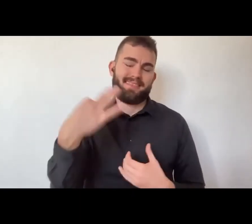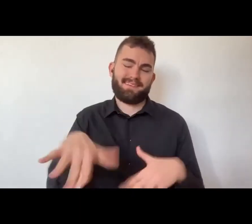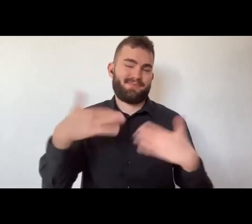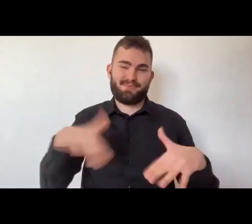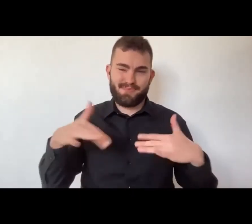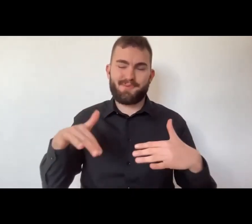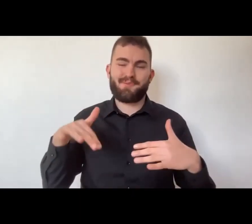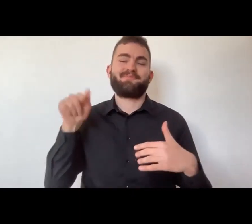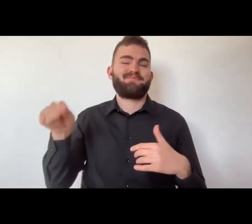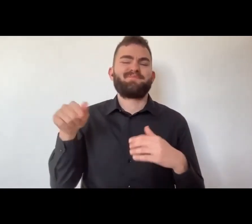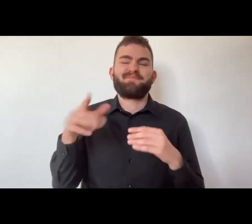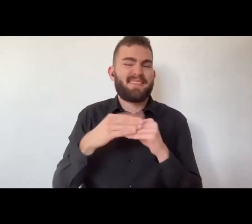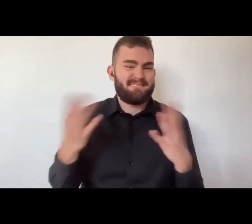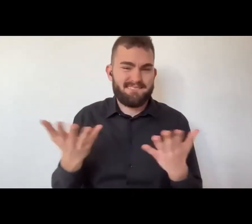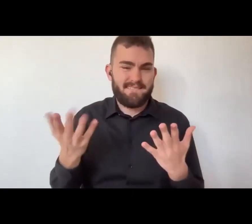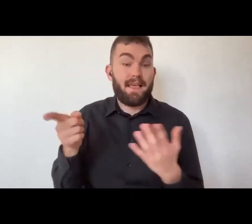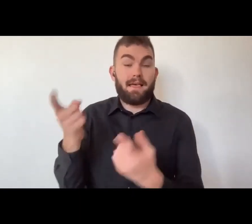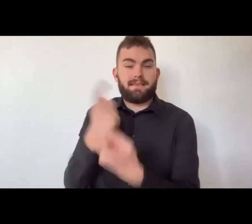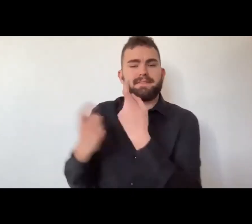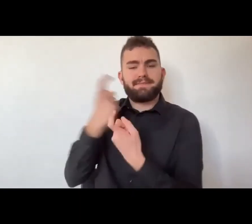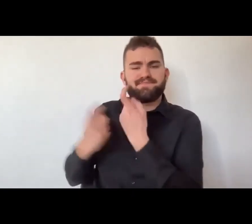giovane, talentuoso.